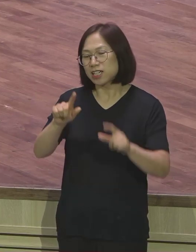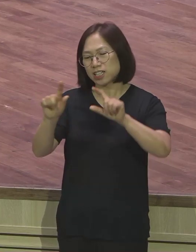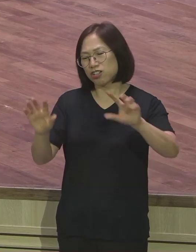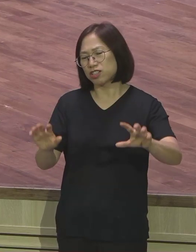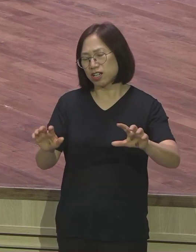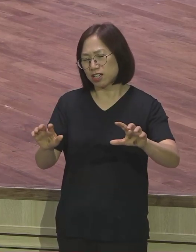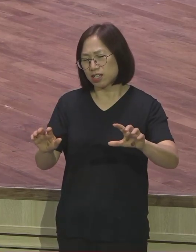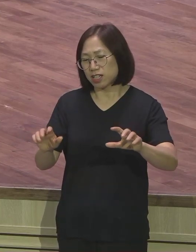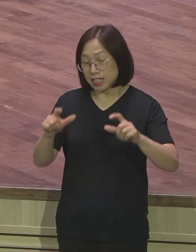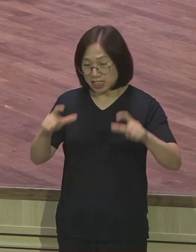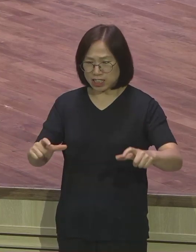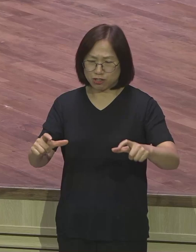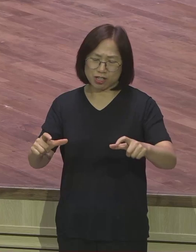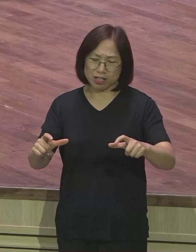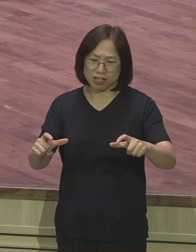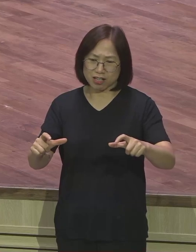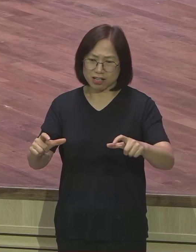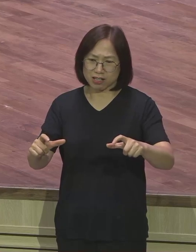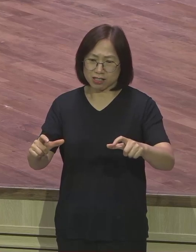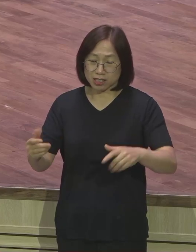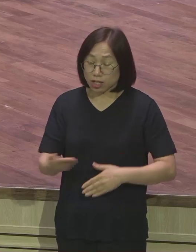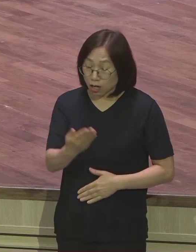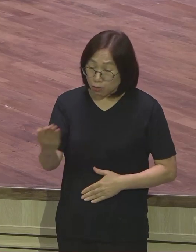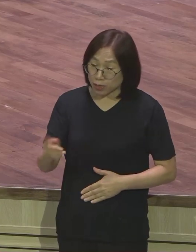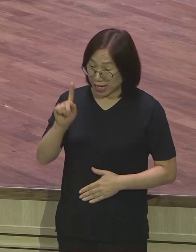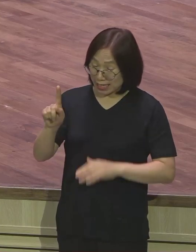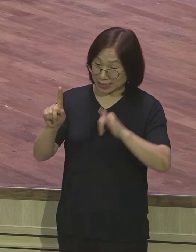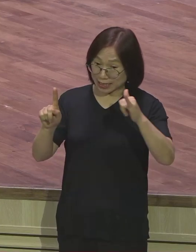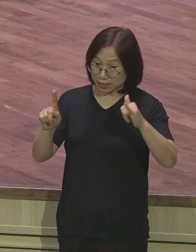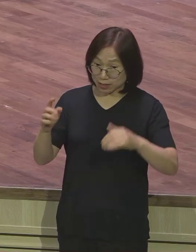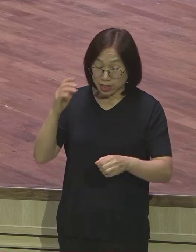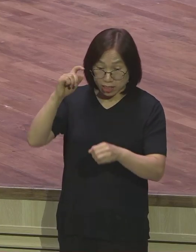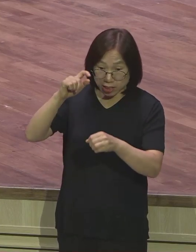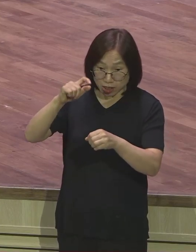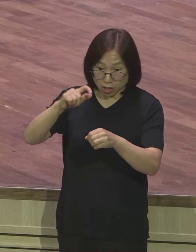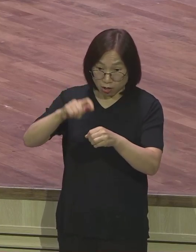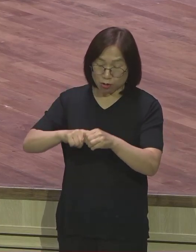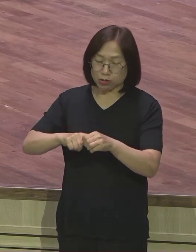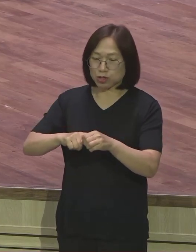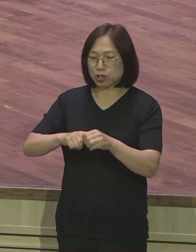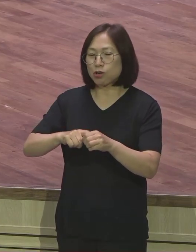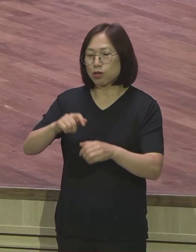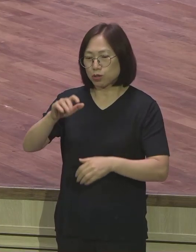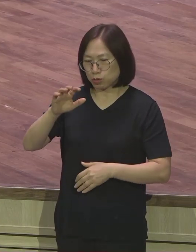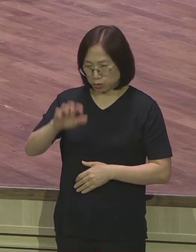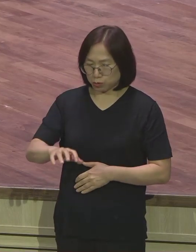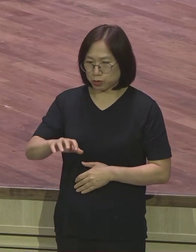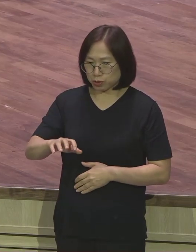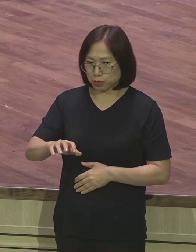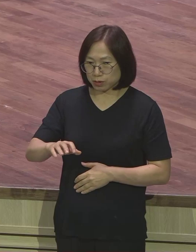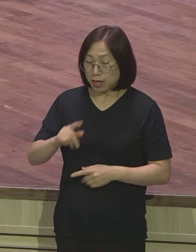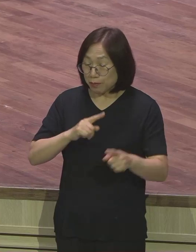그 지역에 여러분 한 사람이 바로 영적 초소가 되시고 말씀 운동의 초소가 되시고